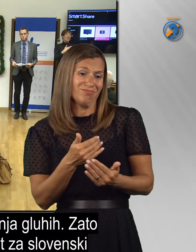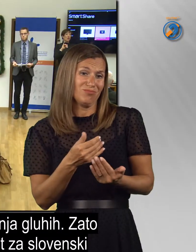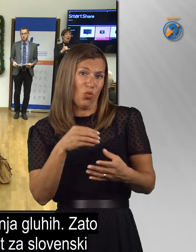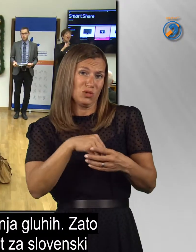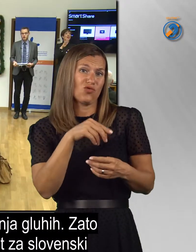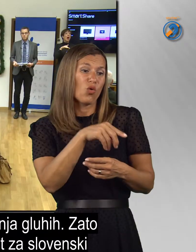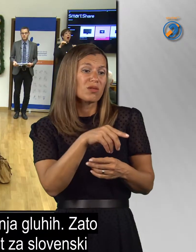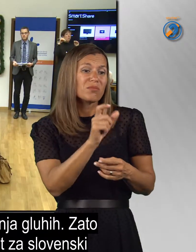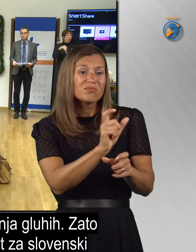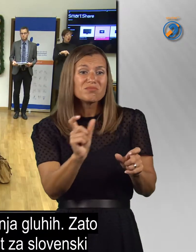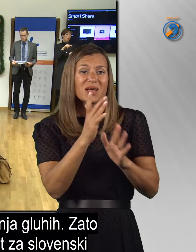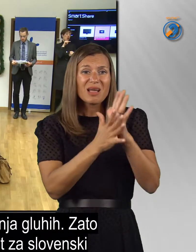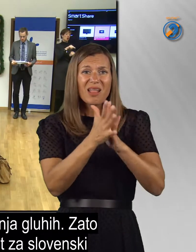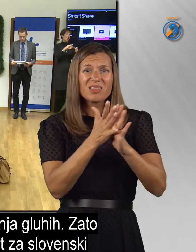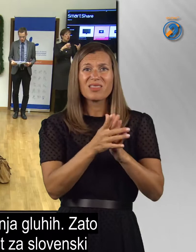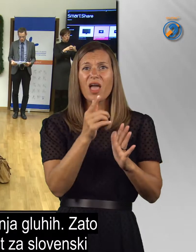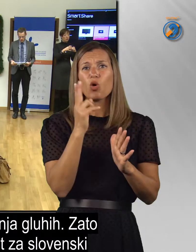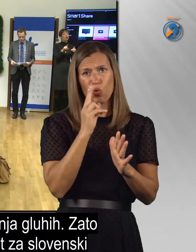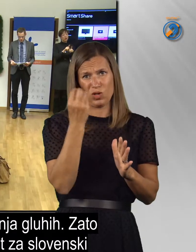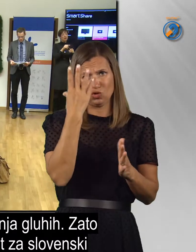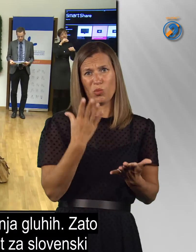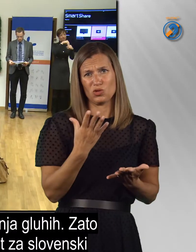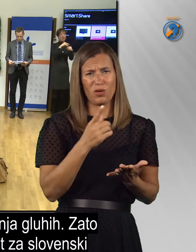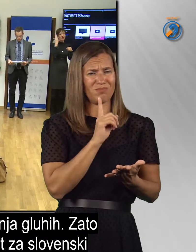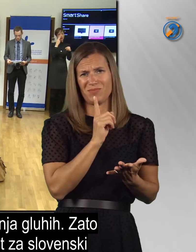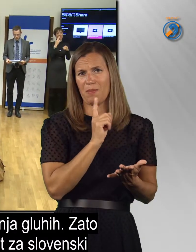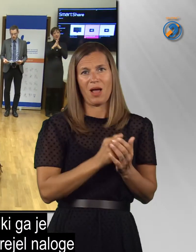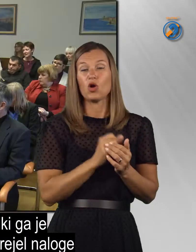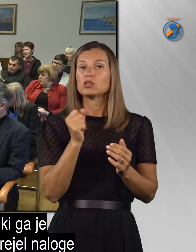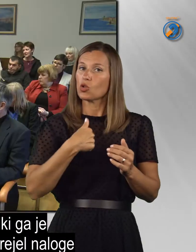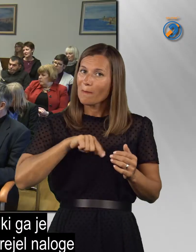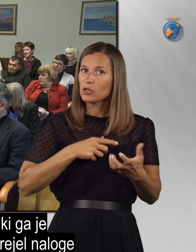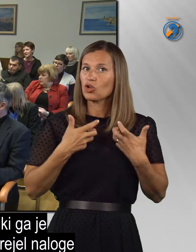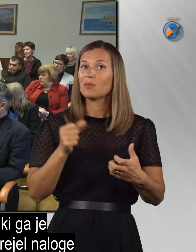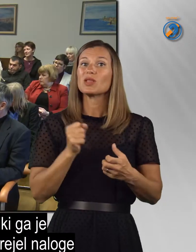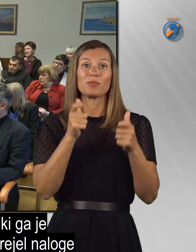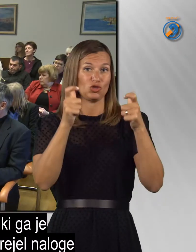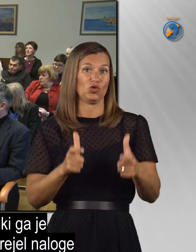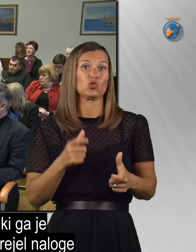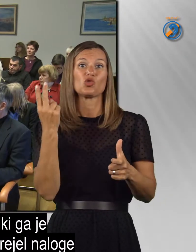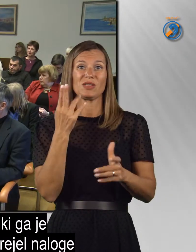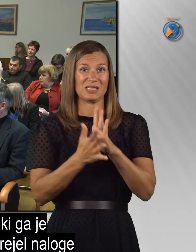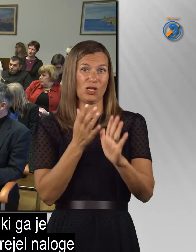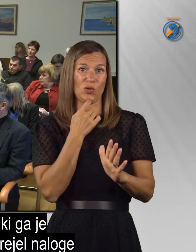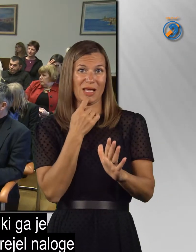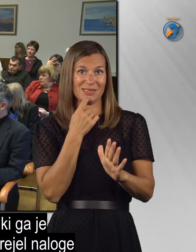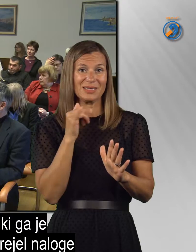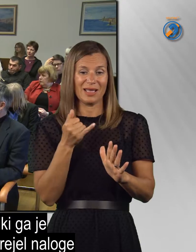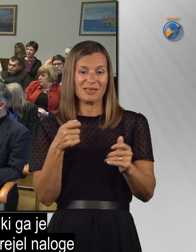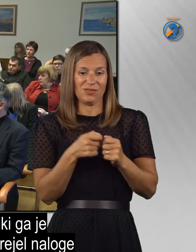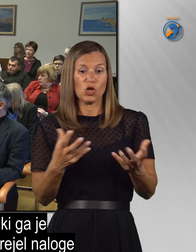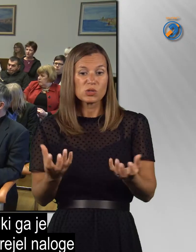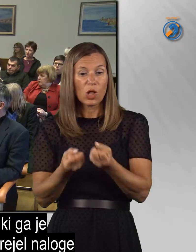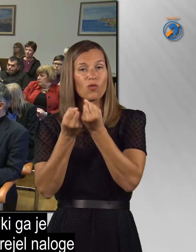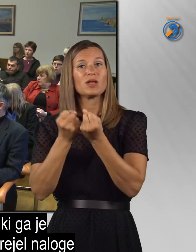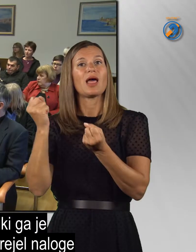si želimo, da bi inštitut za slovenski znakovni jezik, ki ga je zveza ostanovila, prijela, bom